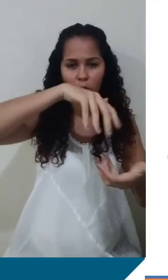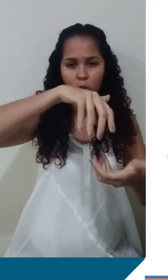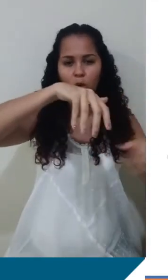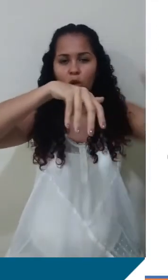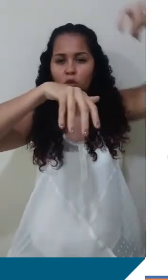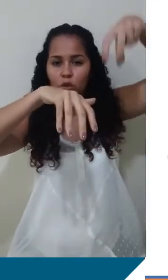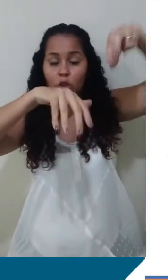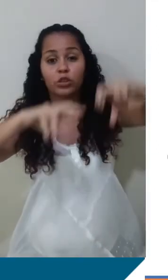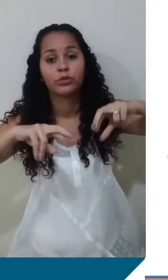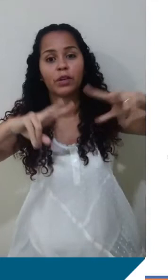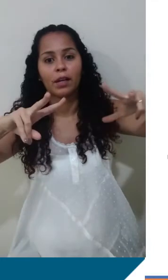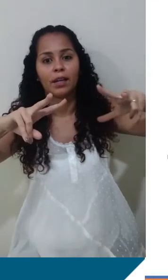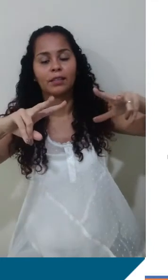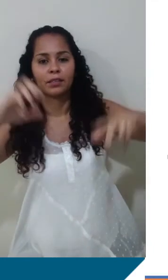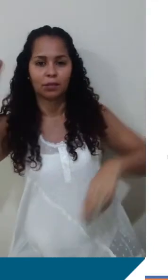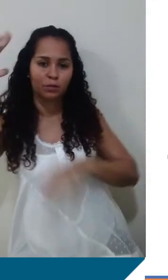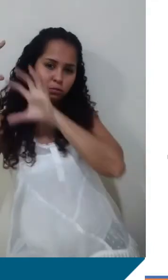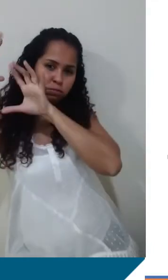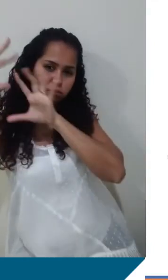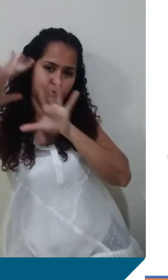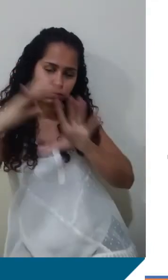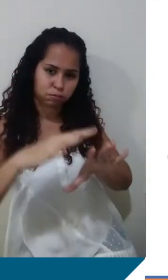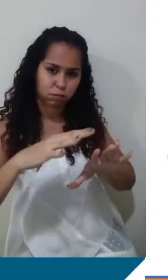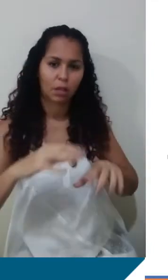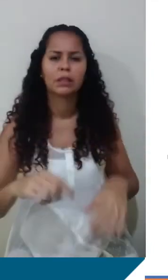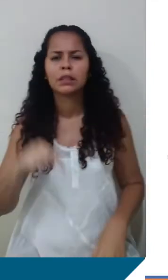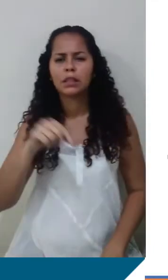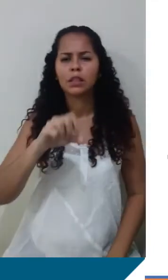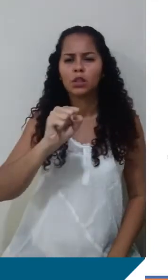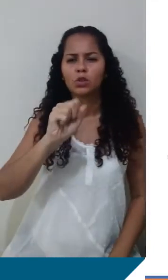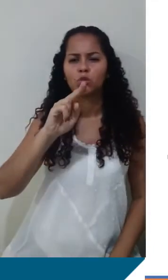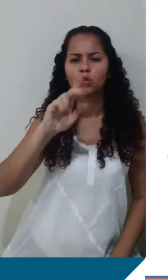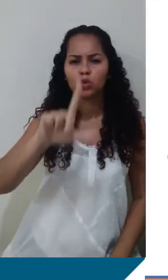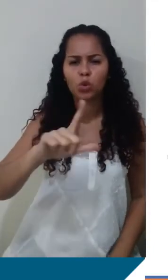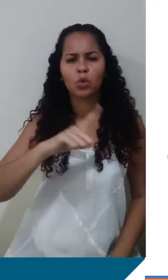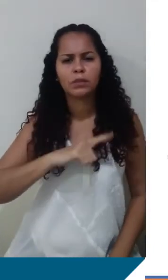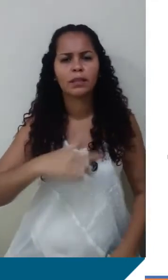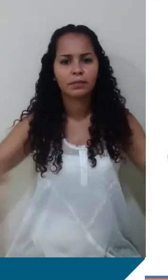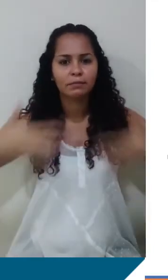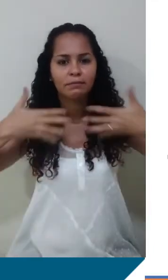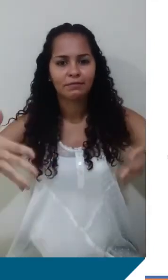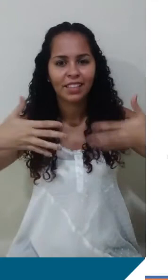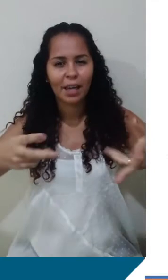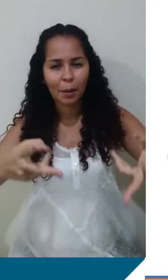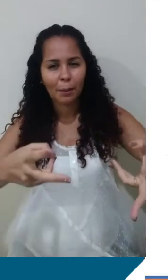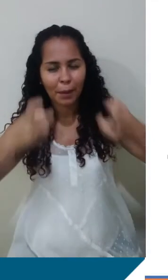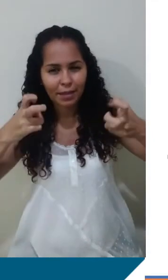Aqui no Hemisfério Sul, você tem verão. Por quê? Vê a inclinação. Os raios estão mais próximos aqui, ó.